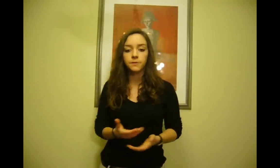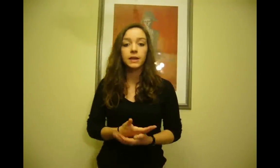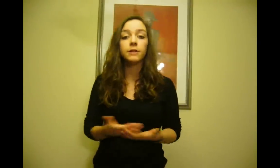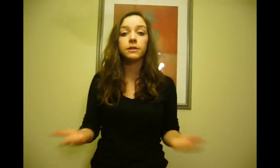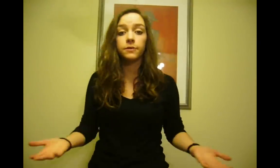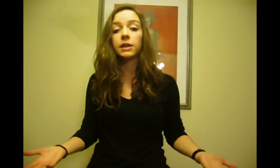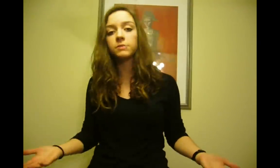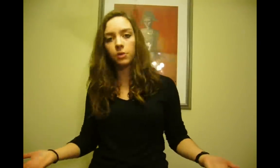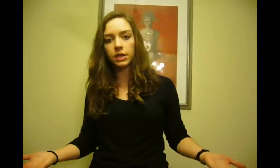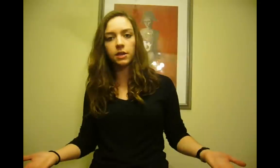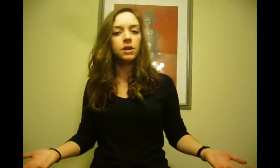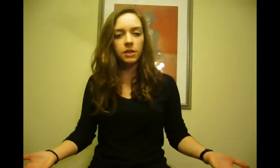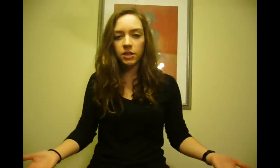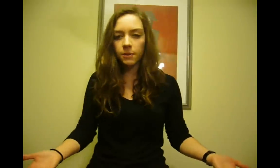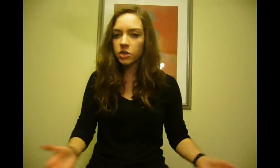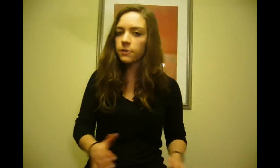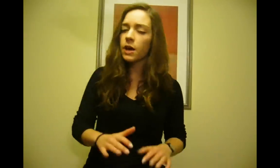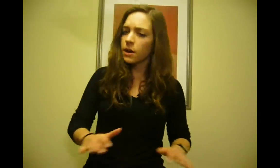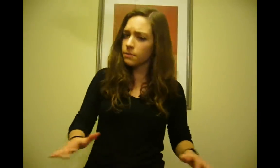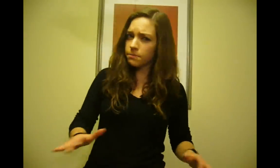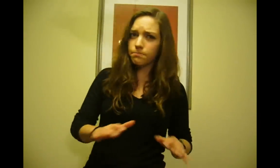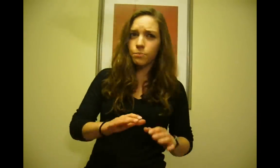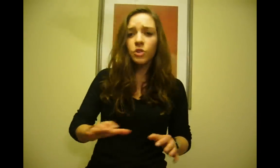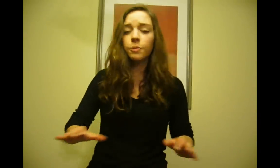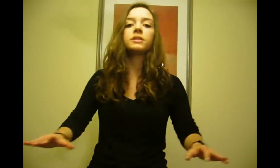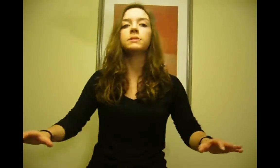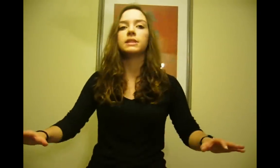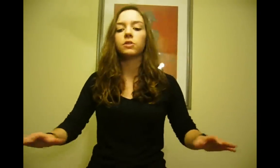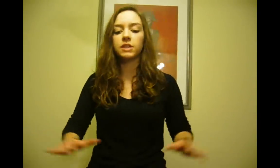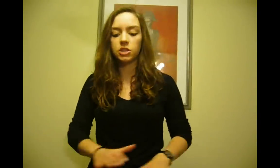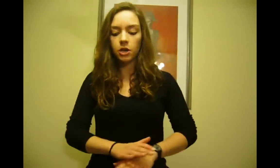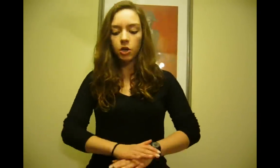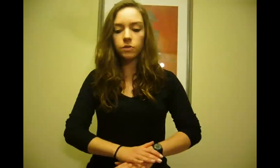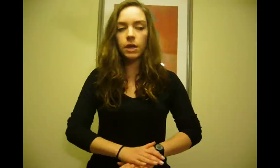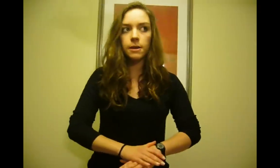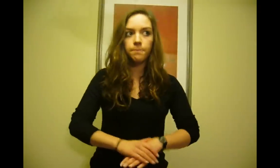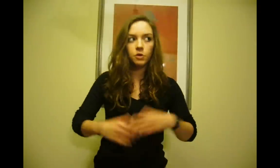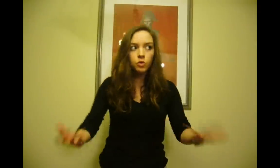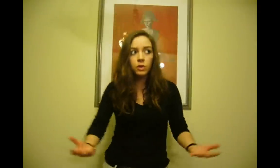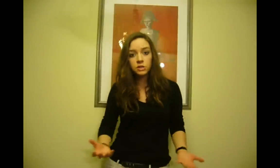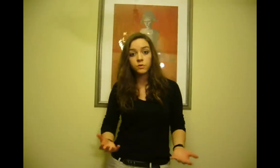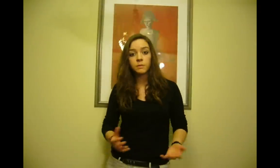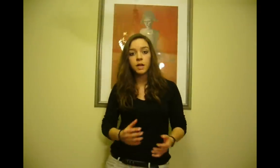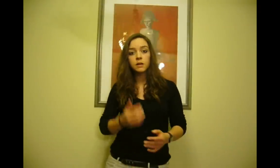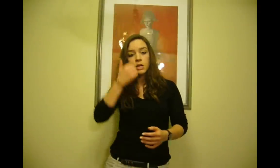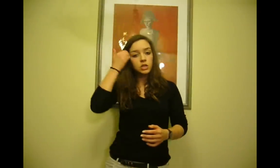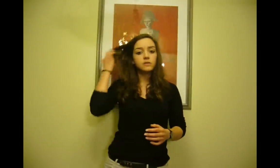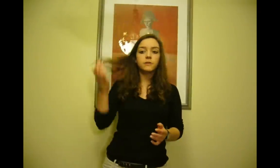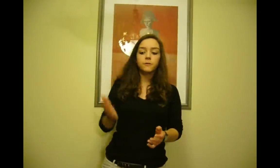Significa que há atividade metabólica destes animais que esteve muito próxima de zero. seja, todo o organismo do animal esteve